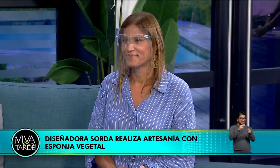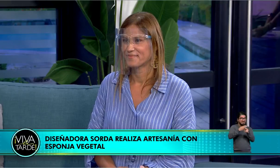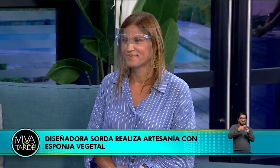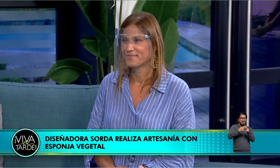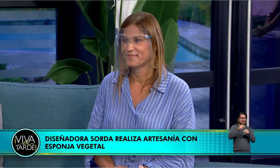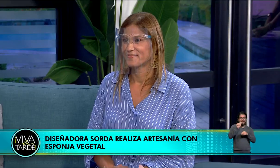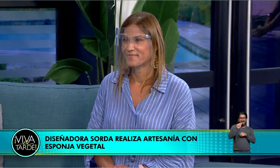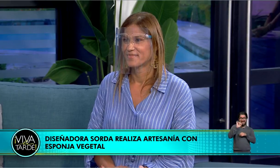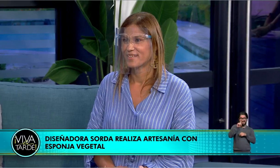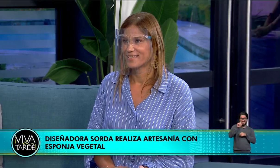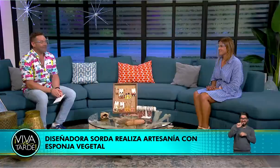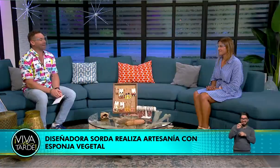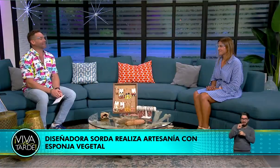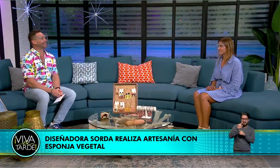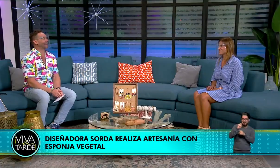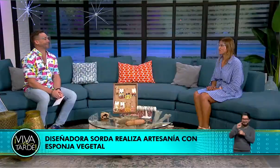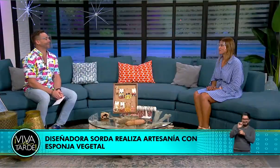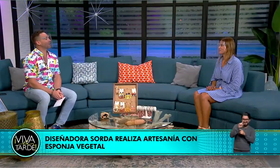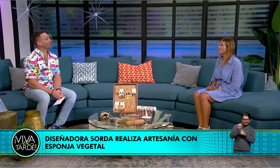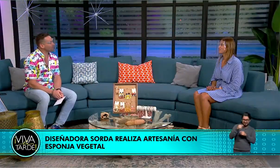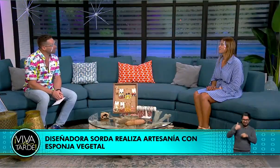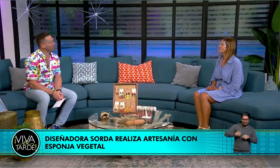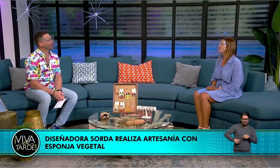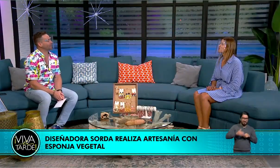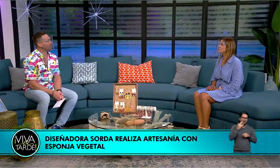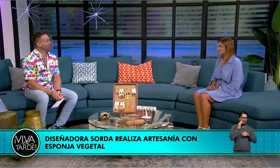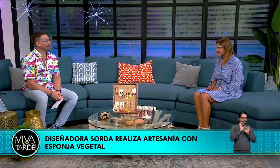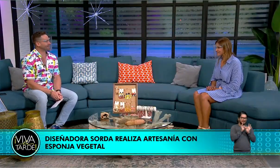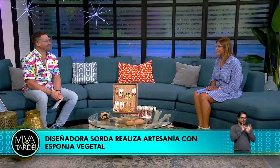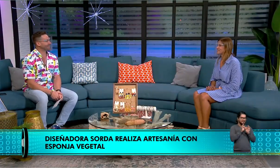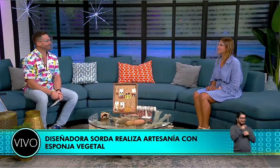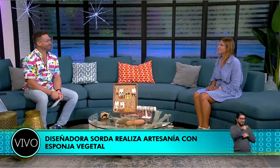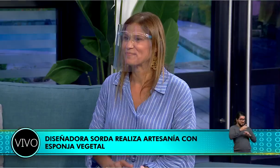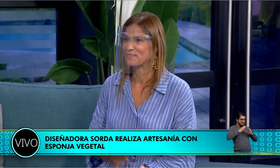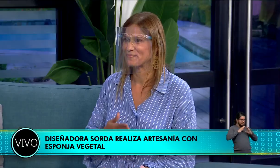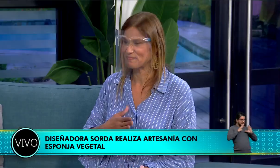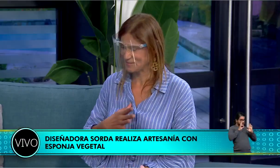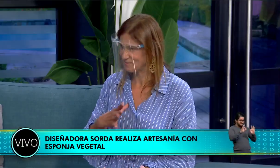Méndez. Bienvenidos a ambos acá a Viva la Tarde. ¿Cómo te encuentras? ¿Cómo estás?